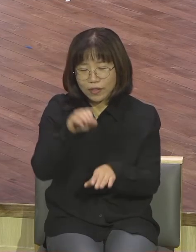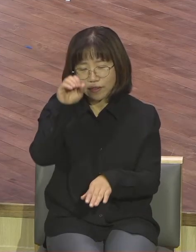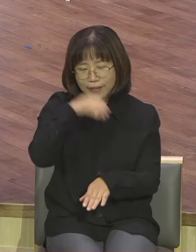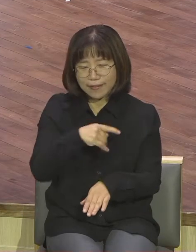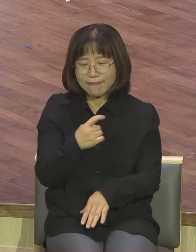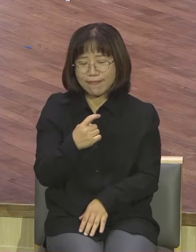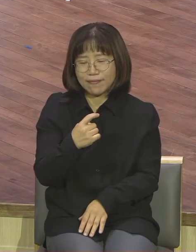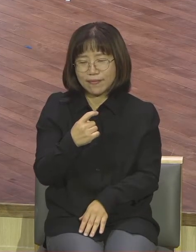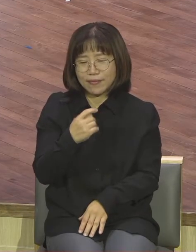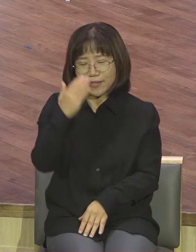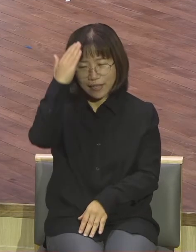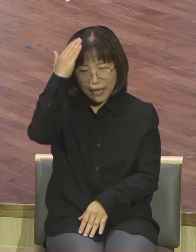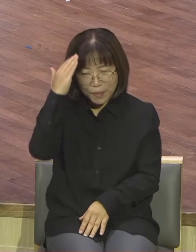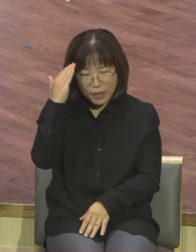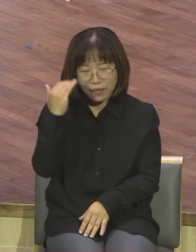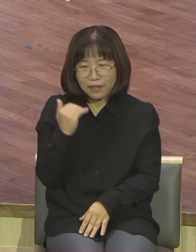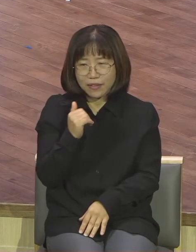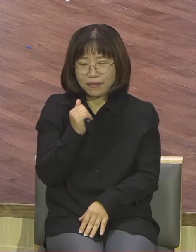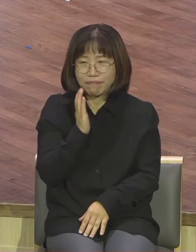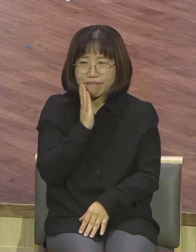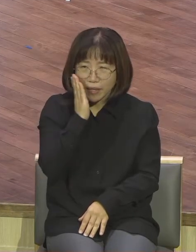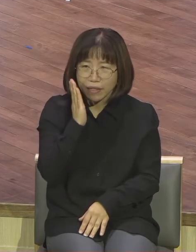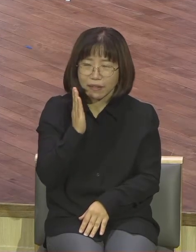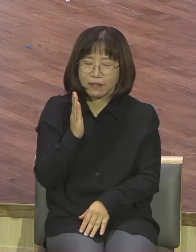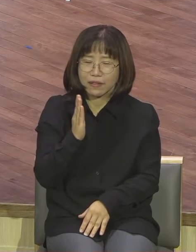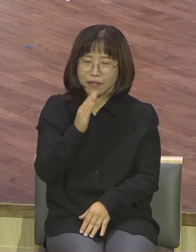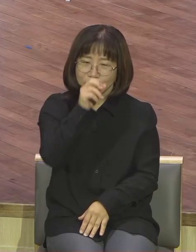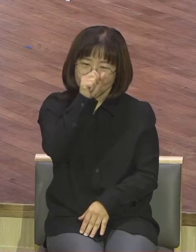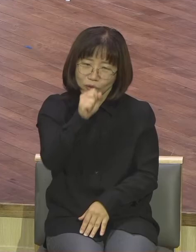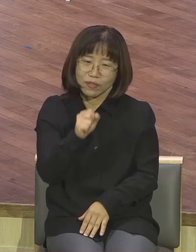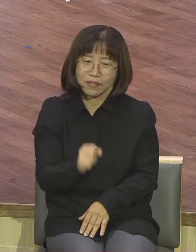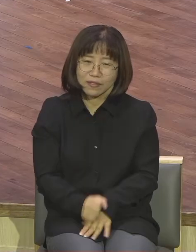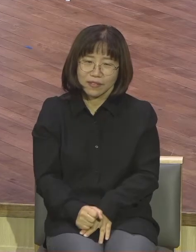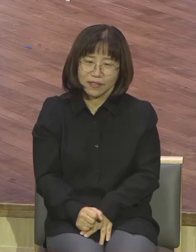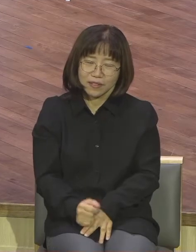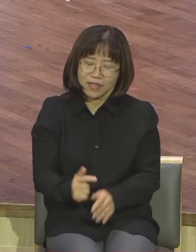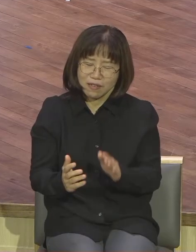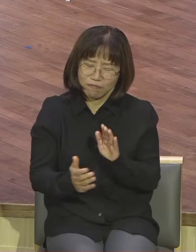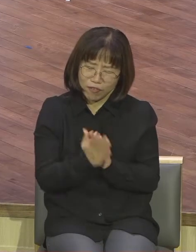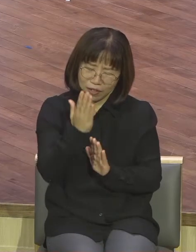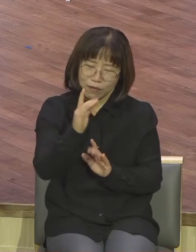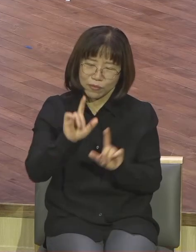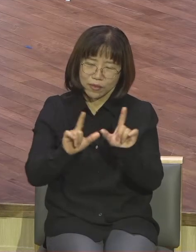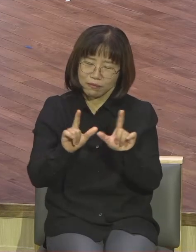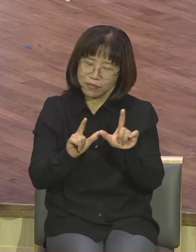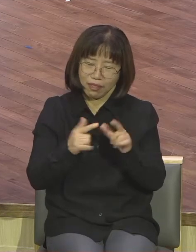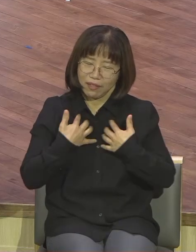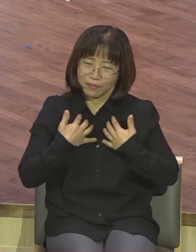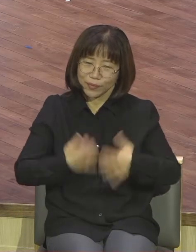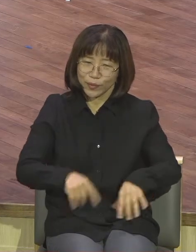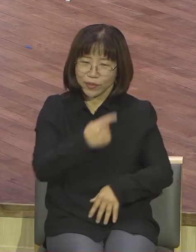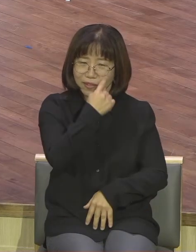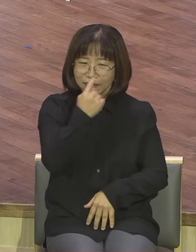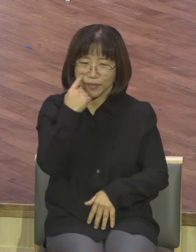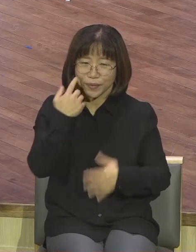제일 설교가 많으시던데 교인도 피곤하게 하지 않은 거야 금요일은 좀 좀 화려하게 해